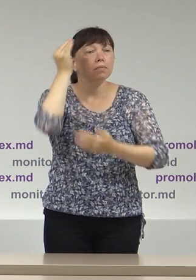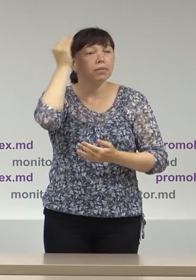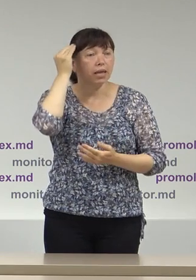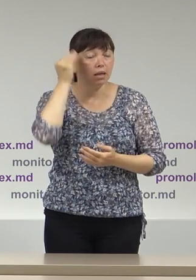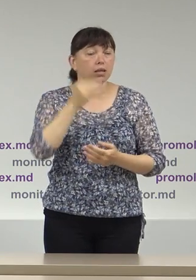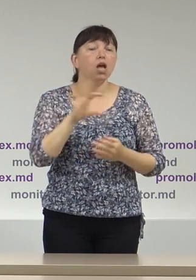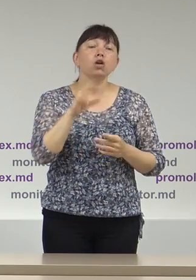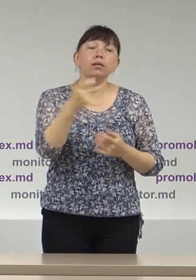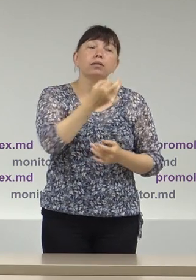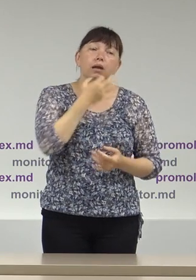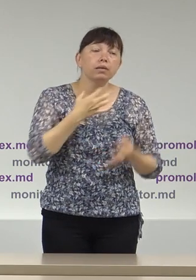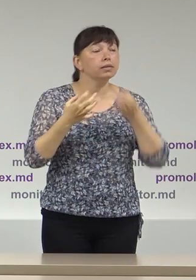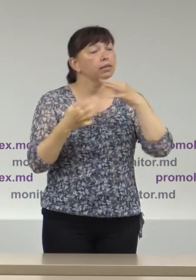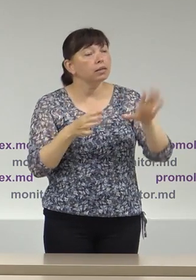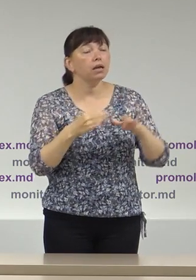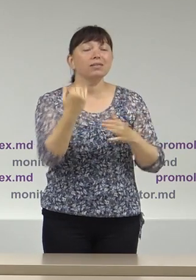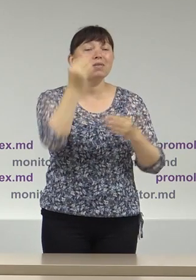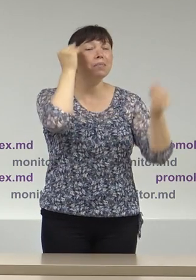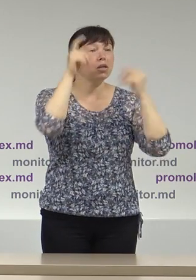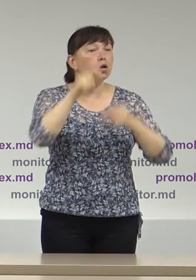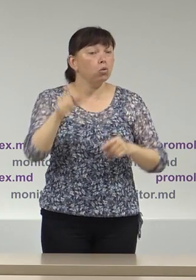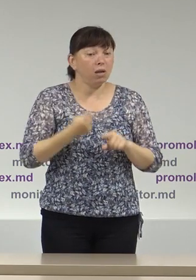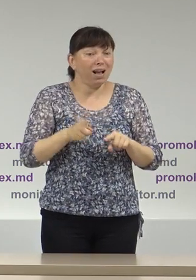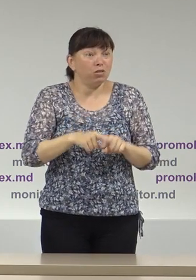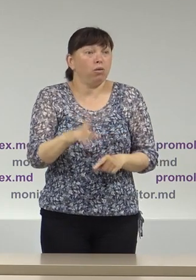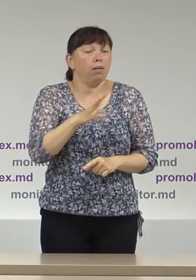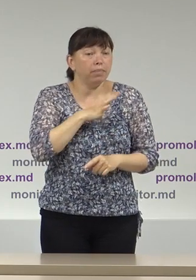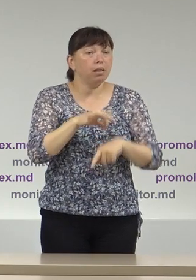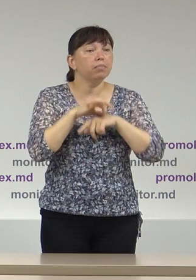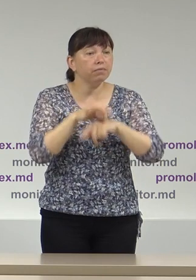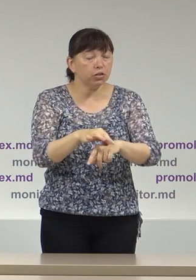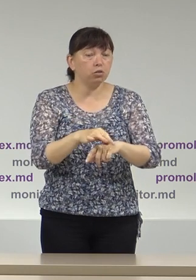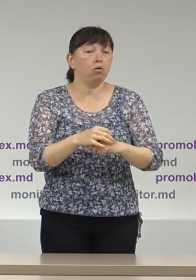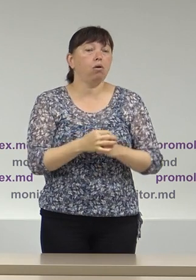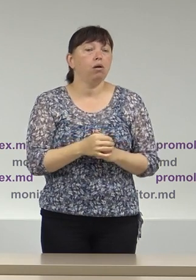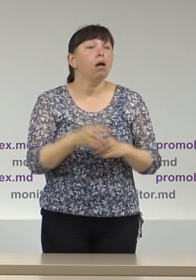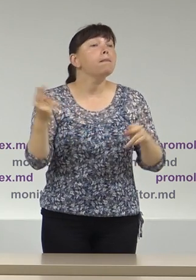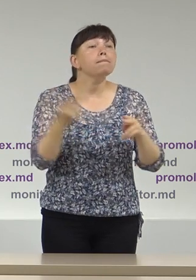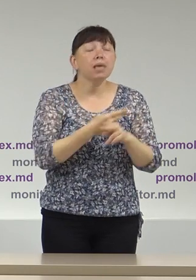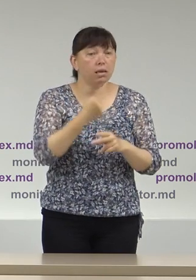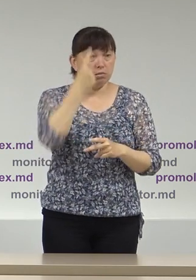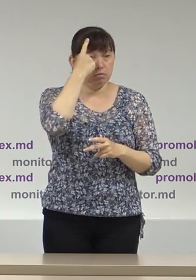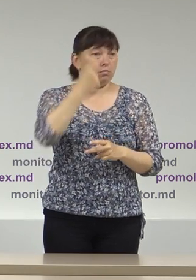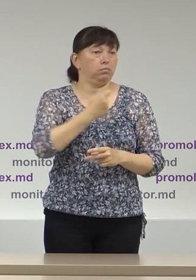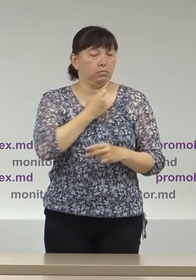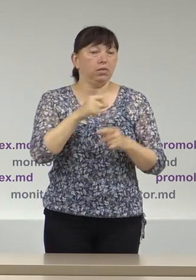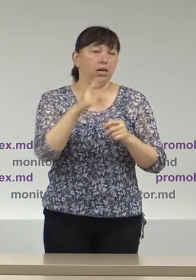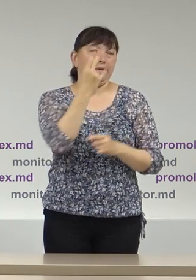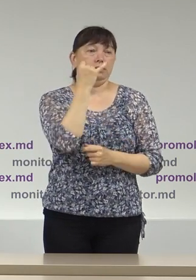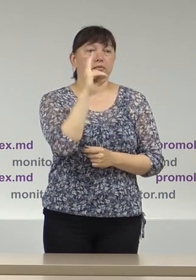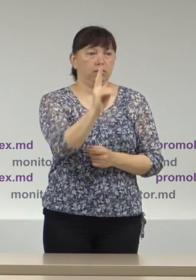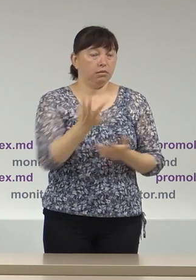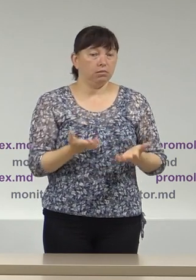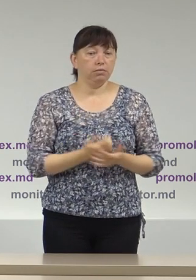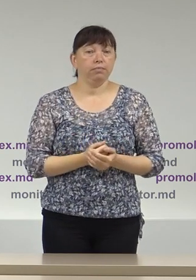preferințele politice ale legătorilor, care au fost însă organizate sau desfășurate fără înștiințare a Comisiei Electorale Centrale.